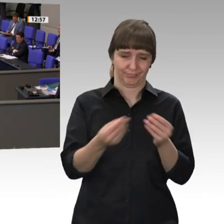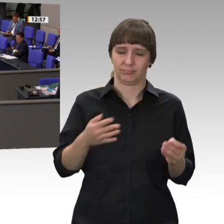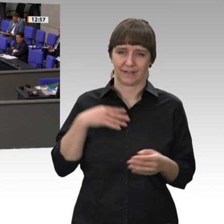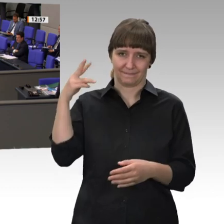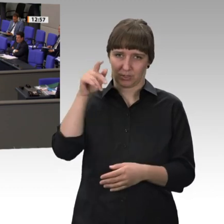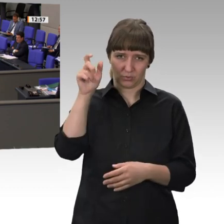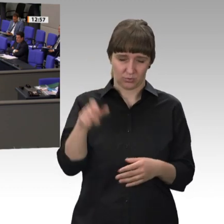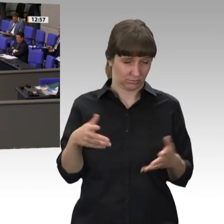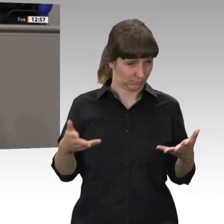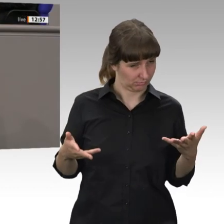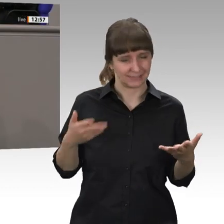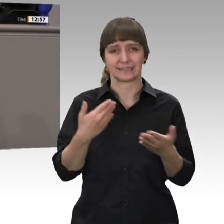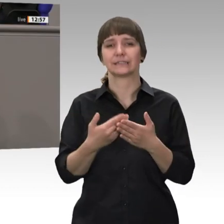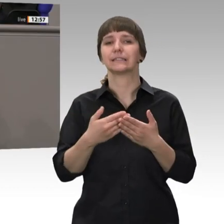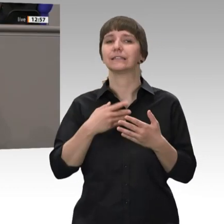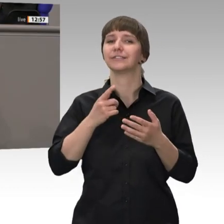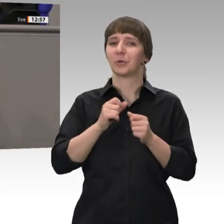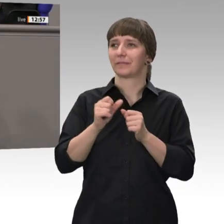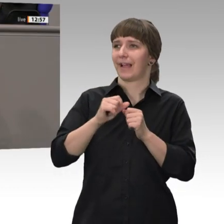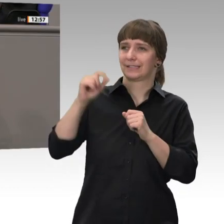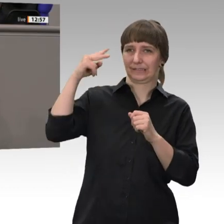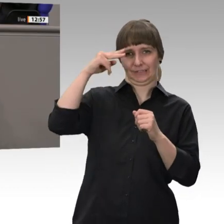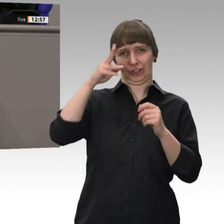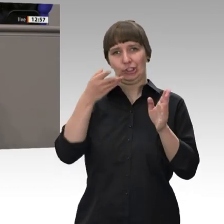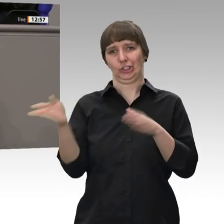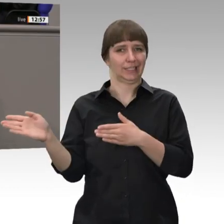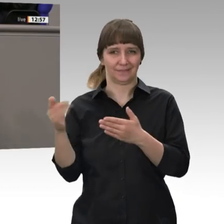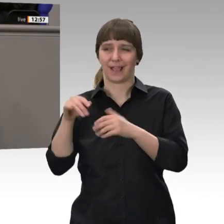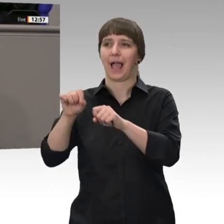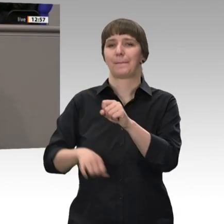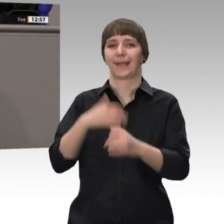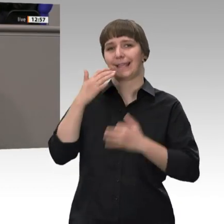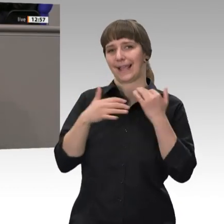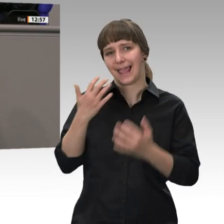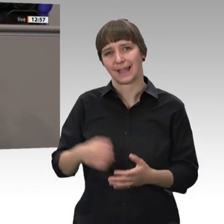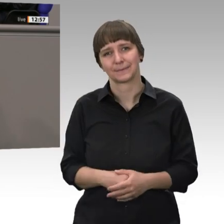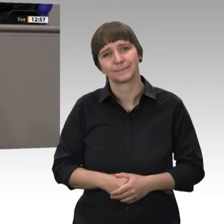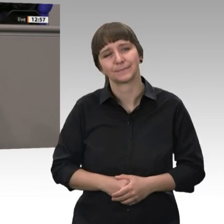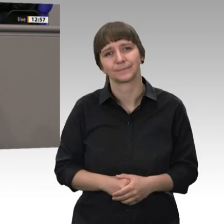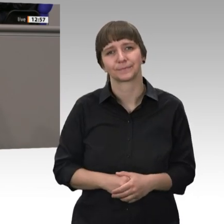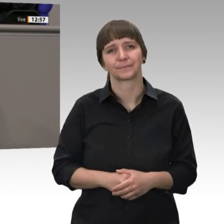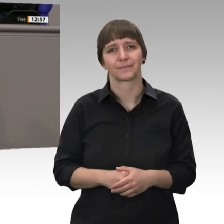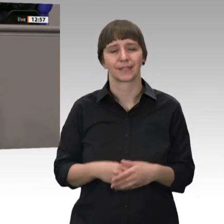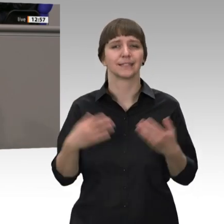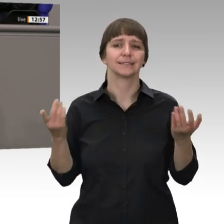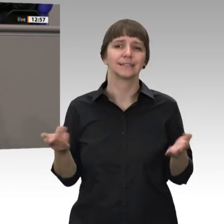Entstehen begriffenen Haarschnitt fürchten musste und dann abgebrochen habe. Was das Rentenkonzept der Linken